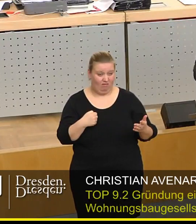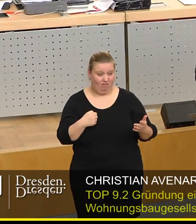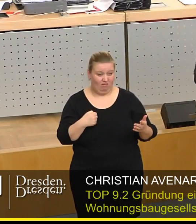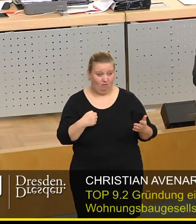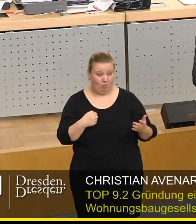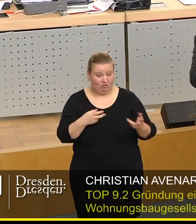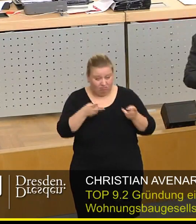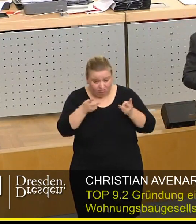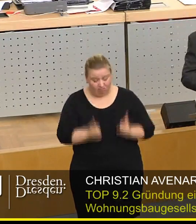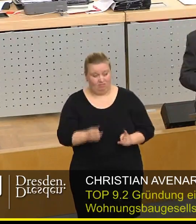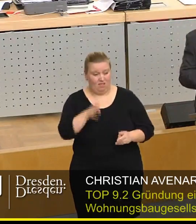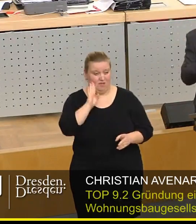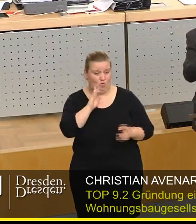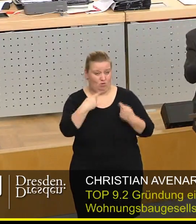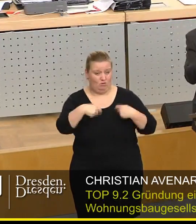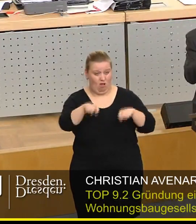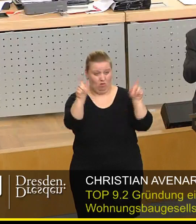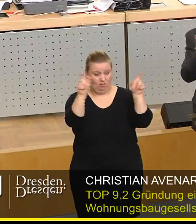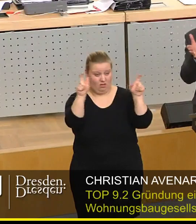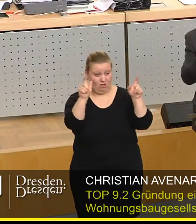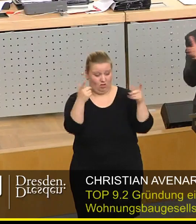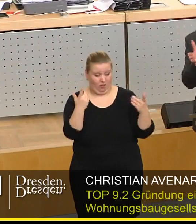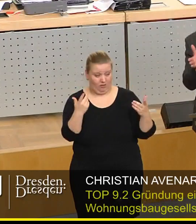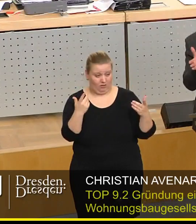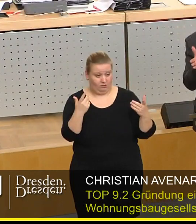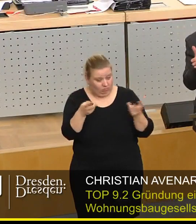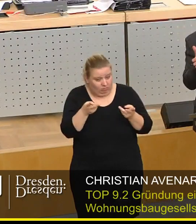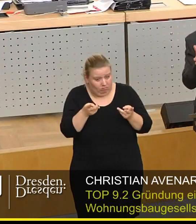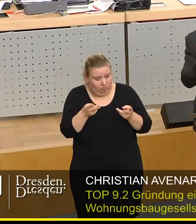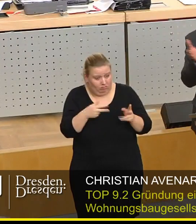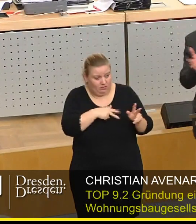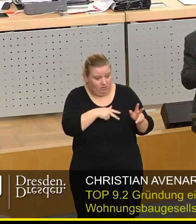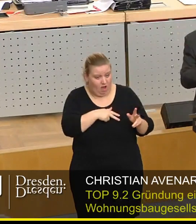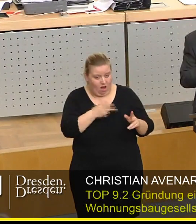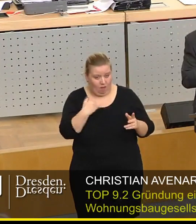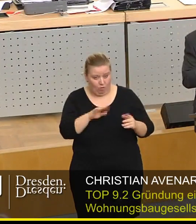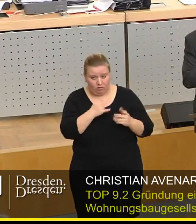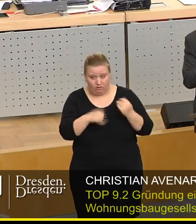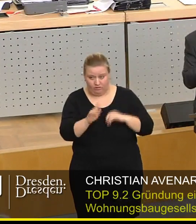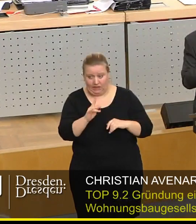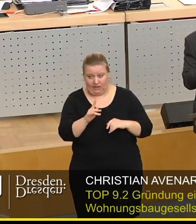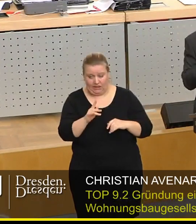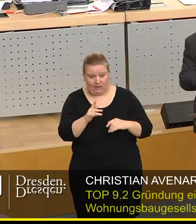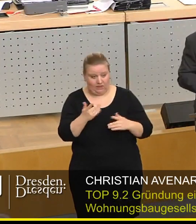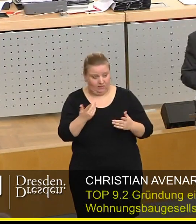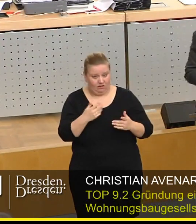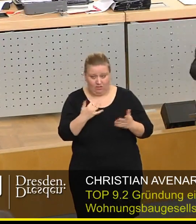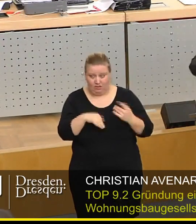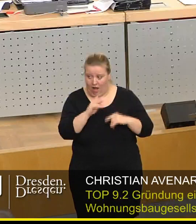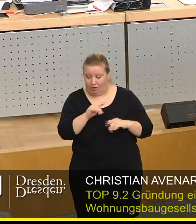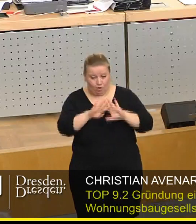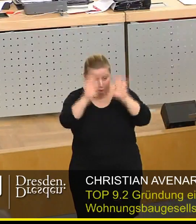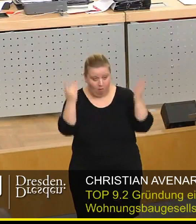dass wir endlich diese Wohnungsgesellschaft, die – das ist ja völlig richtig – von der anderen Seite des Saales